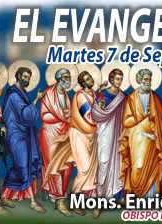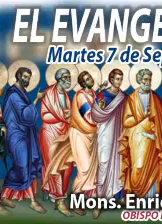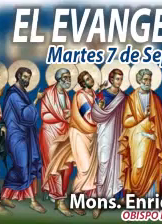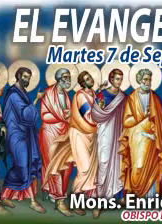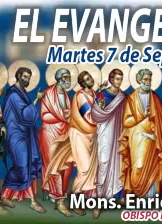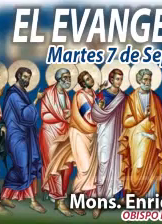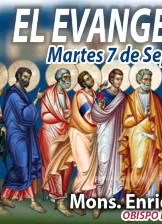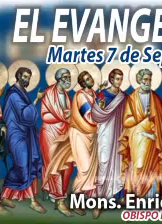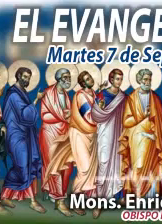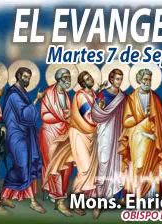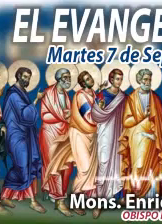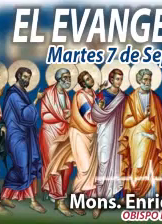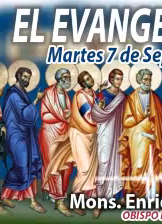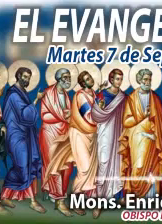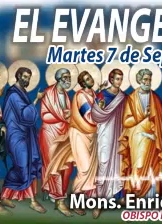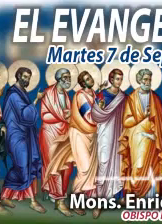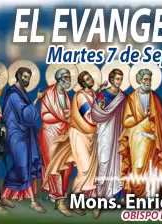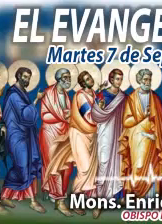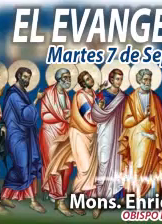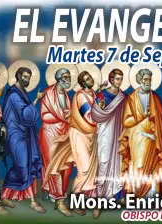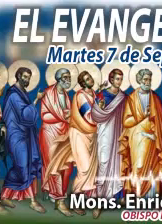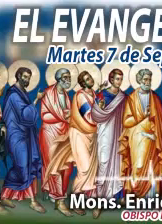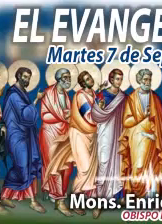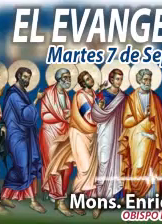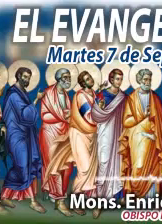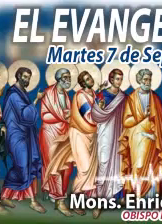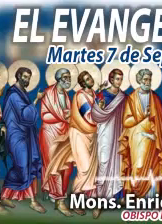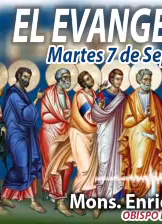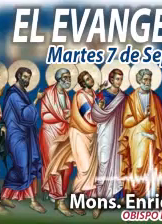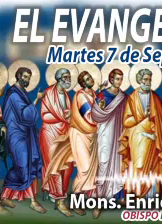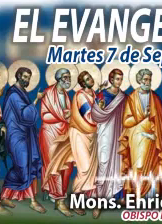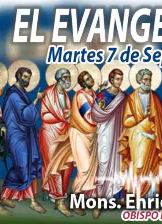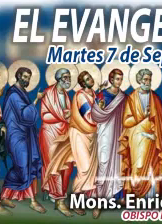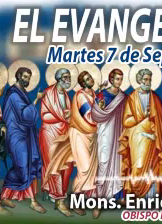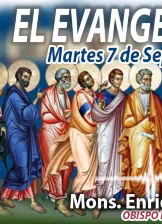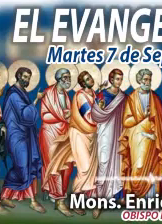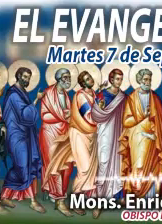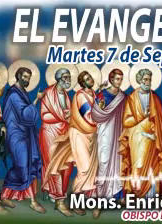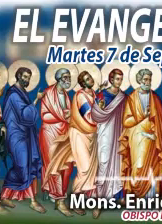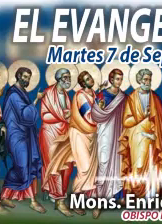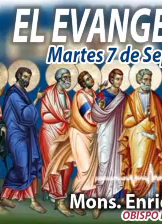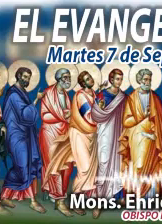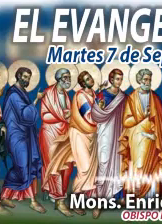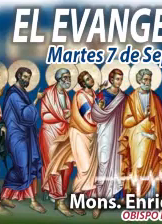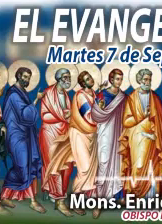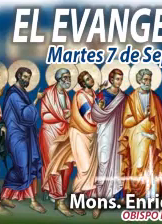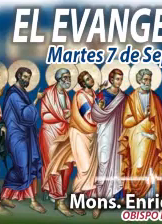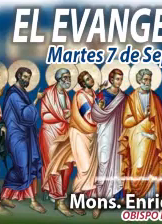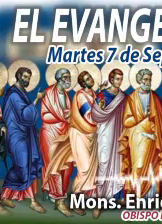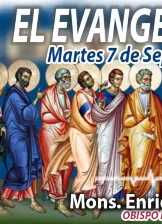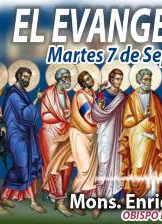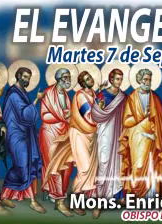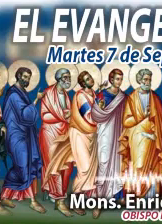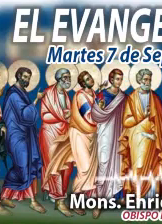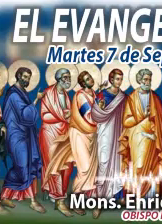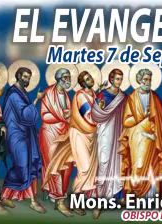Día a día, alimentándonos de la Palabra del Señor. En la voz de Monseñor Enrique